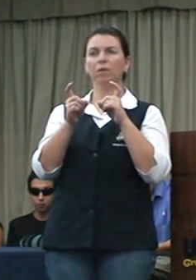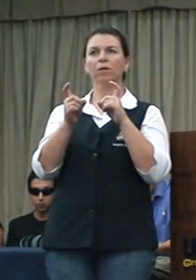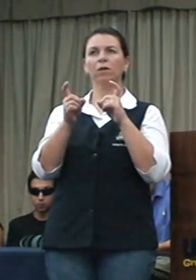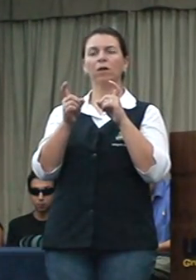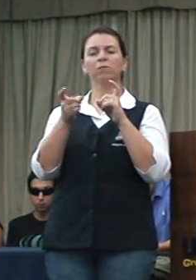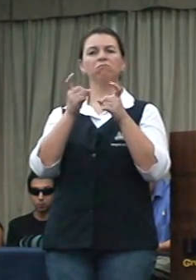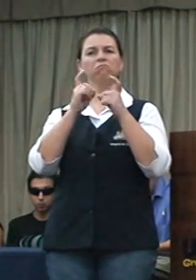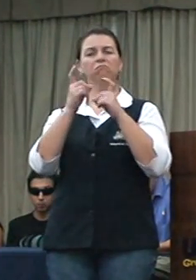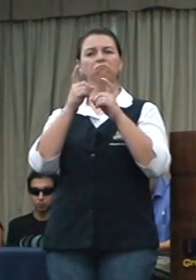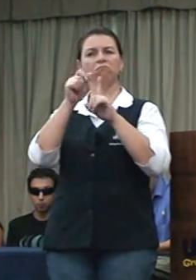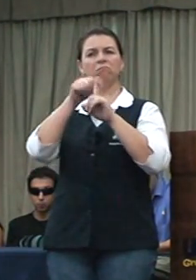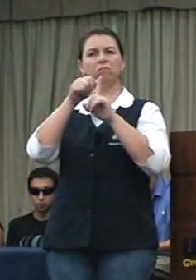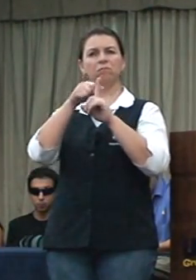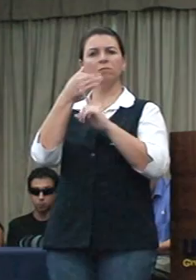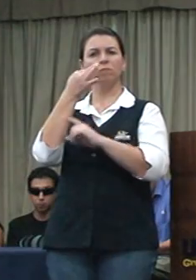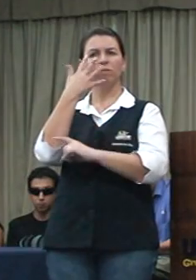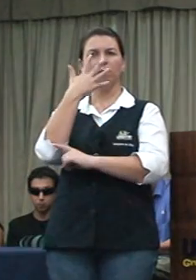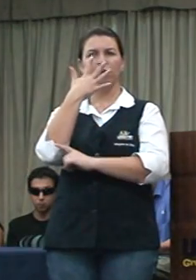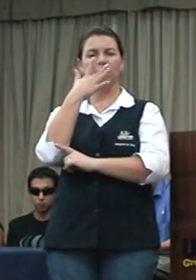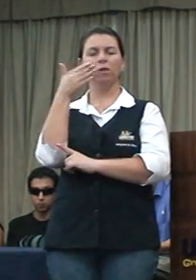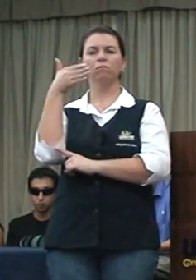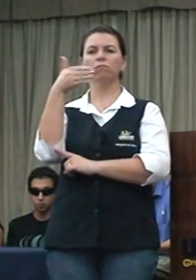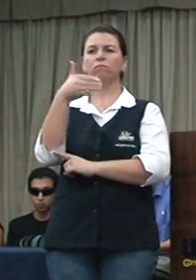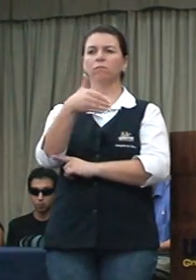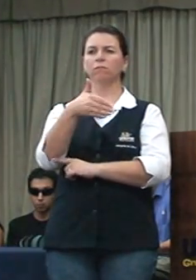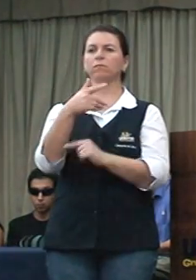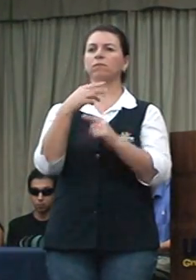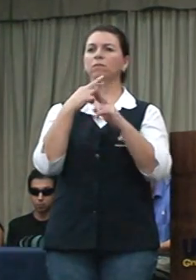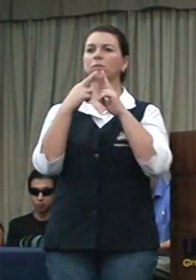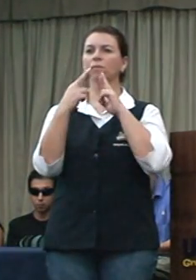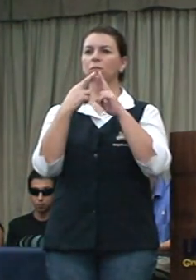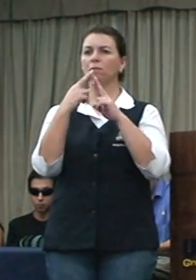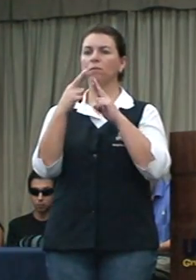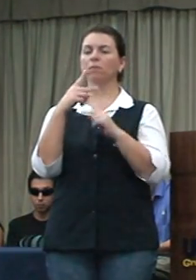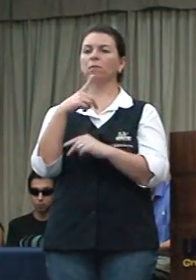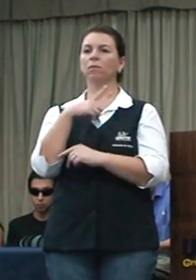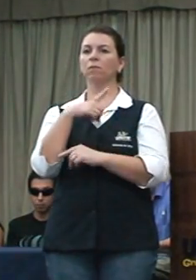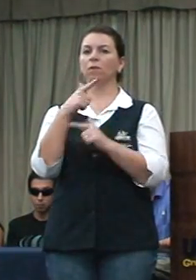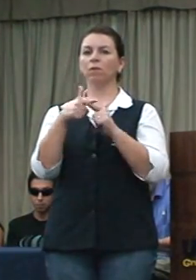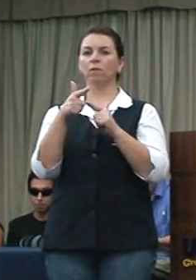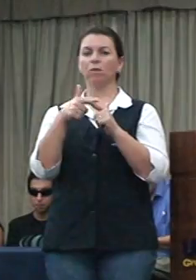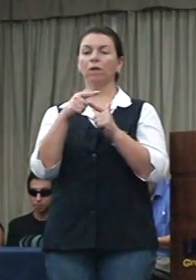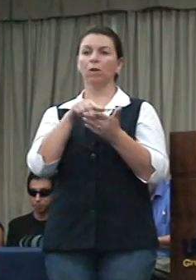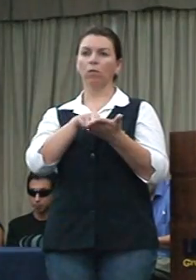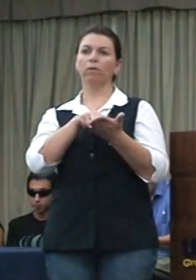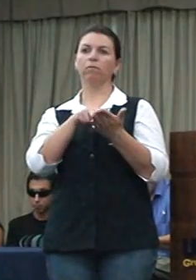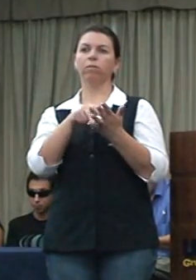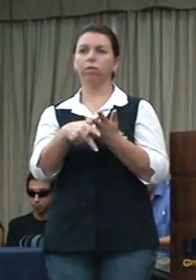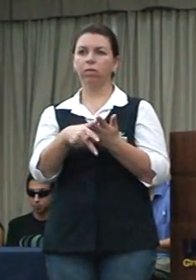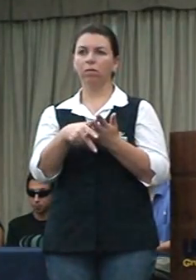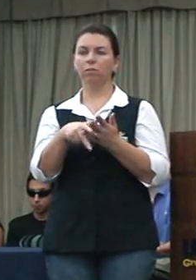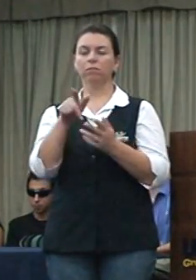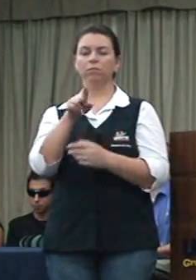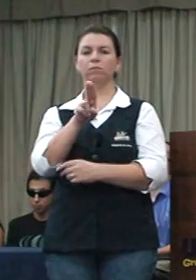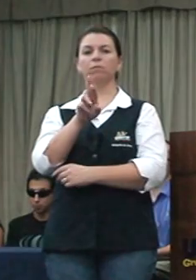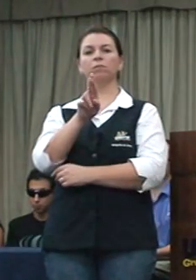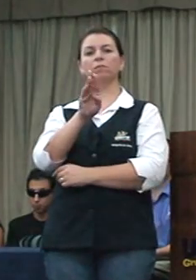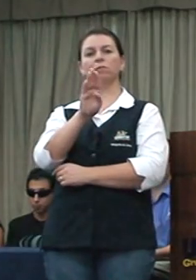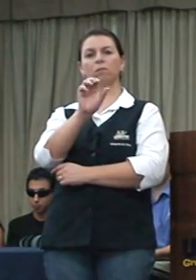fevereiro, eu trouxe uma denúncia que envolvia uma armadilha, que eu caí, da Urbis.